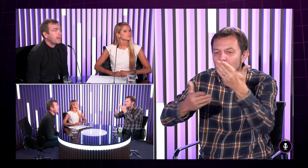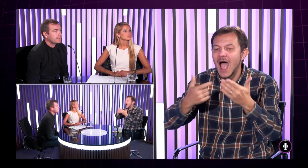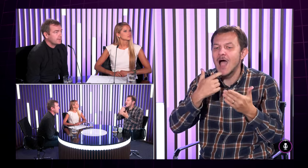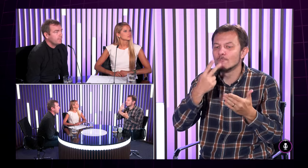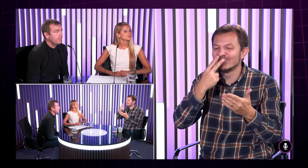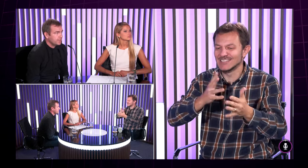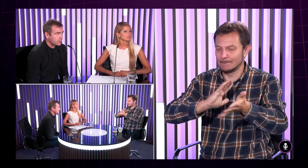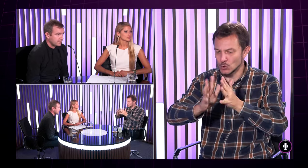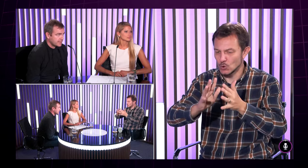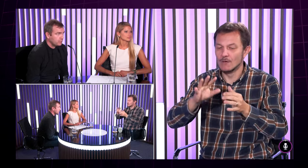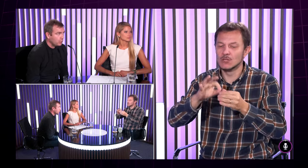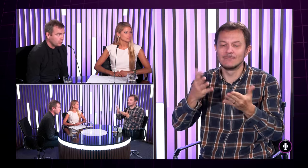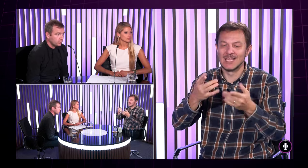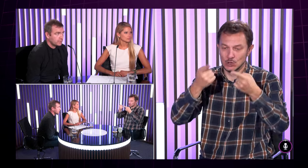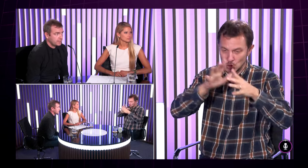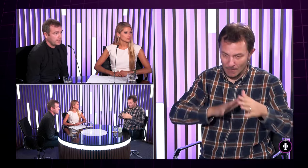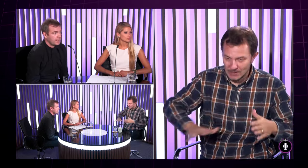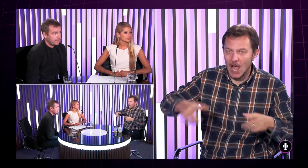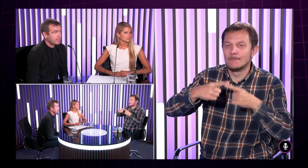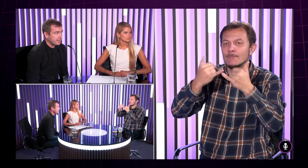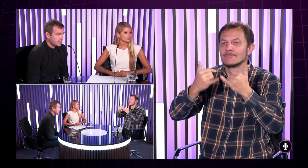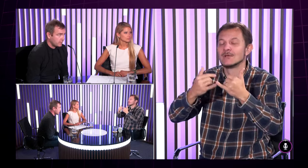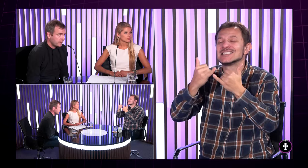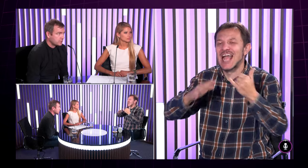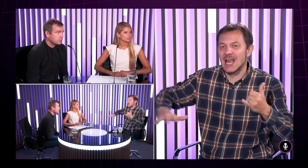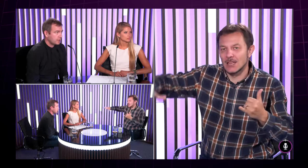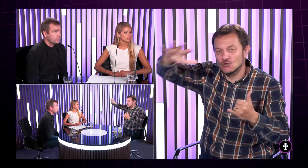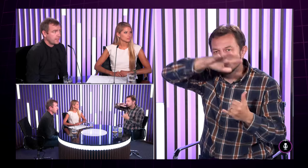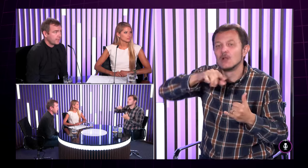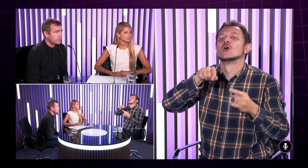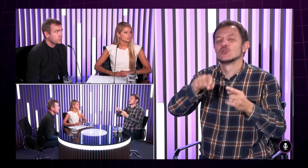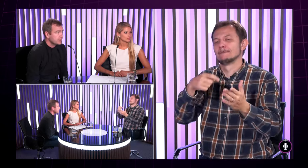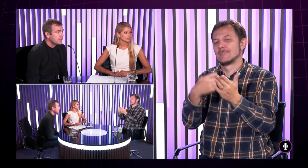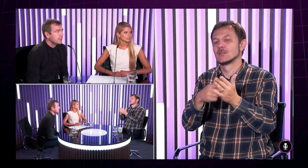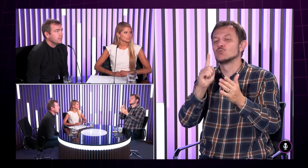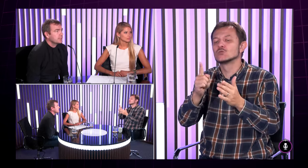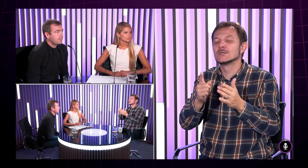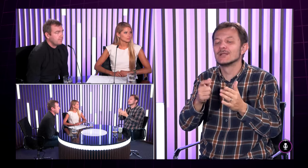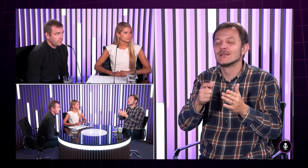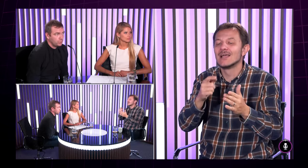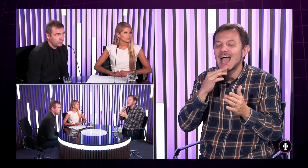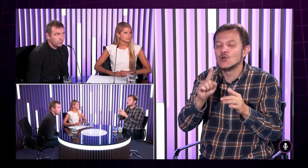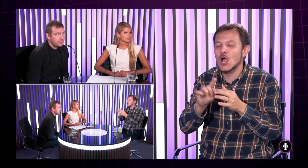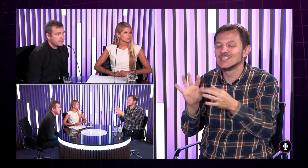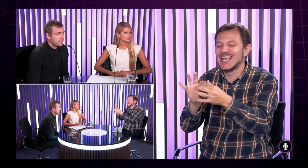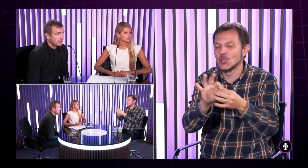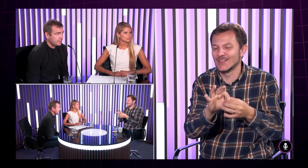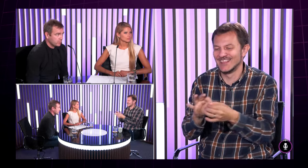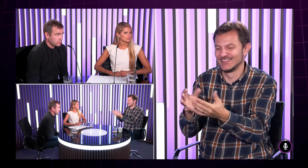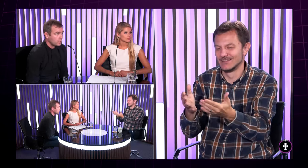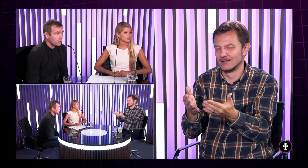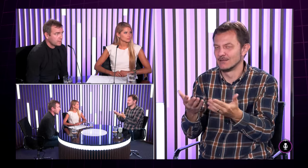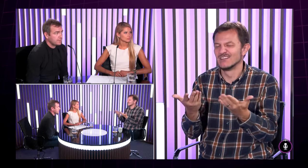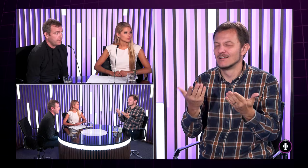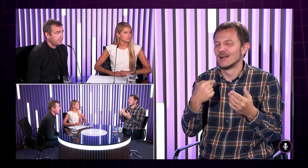a je potrebné sa dohodnúť napríklad my na Slovensku alebo v zahraničí dohodli sme sa na